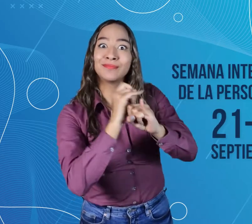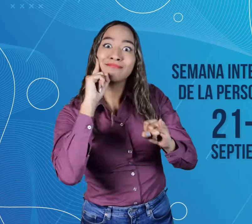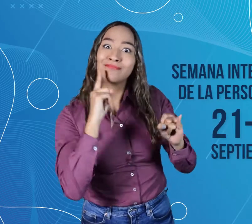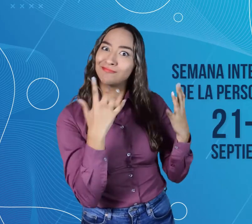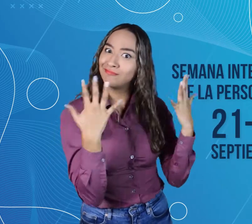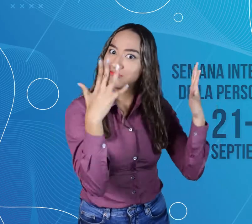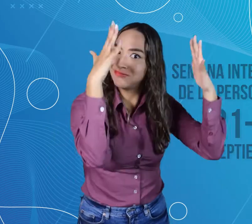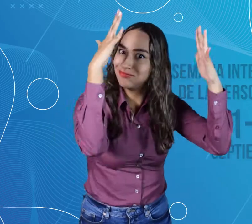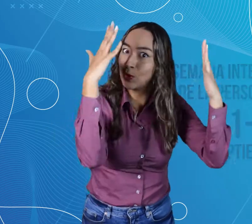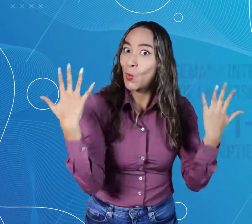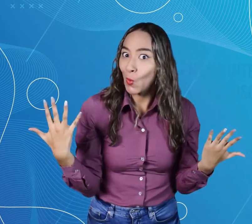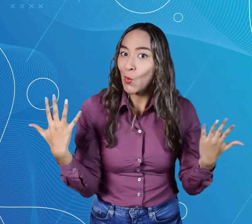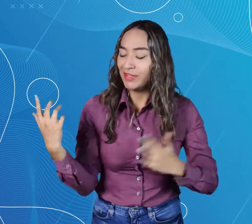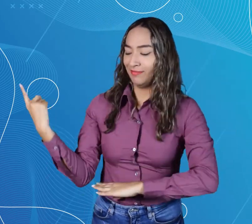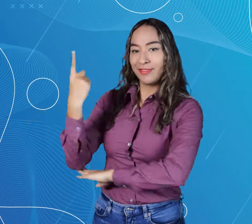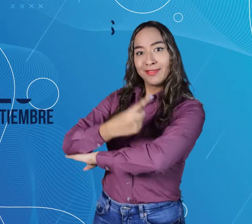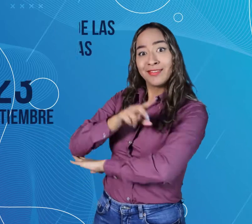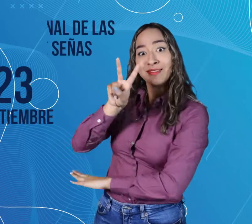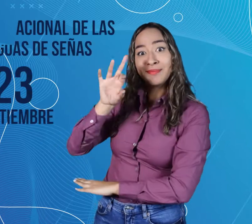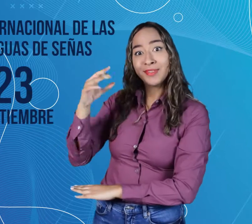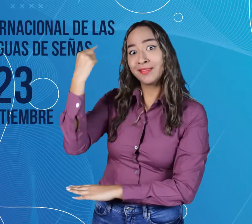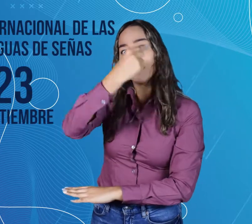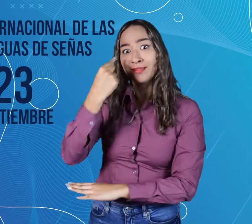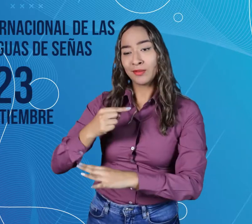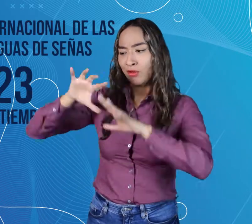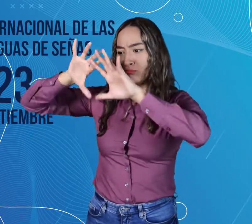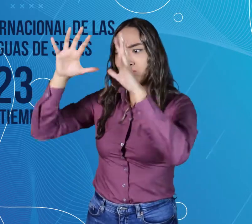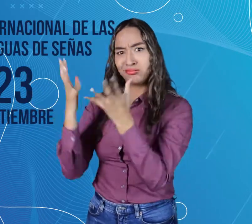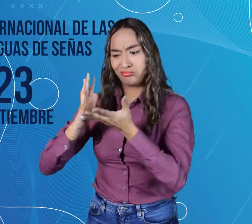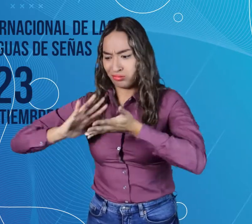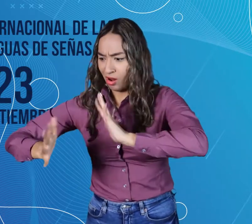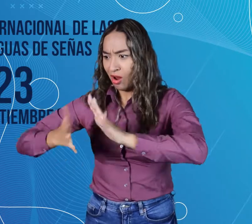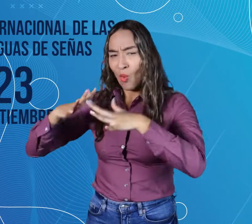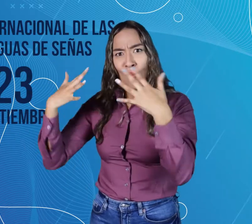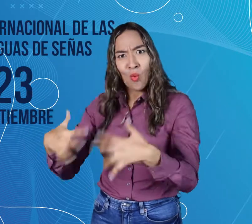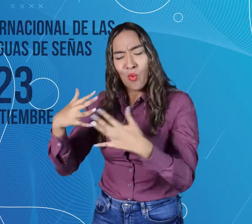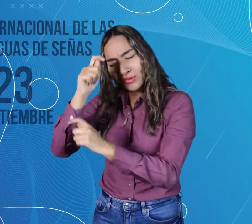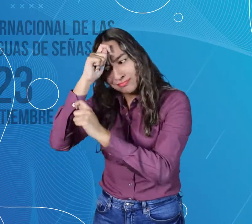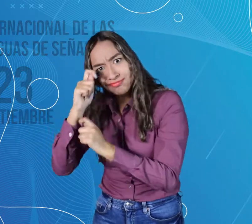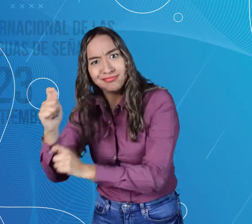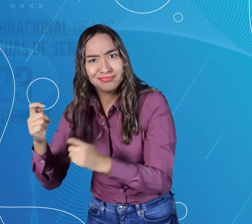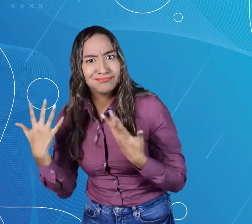celebramos la Semana Internacional de las Personas Sordas y el 23 de septiembre el Día Internacional de las Lenguas de Señas.